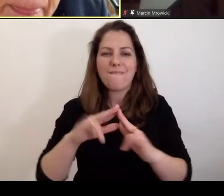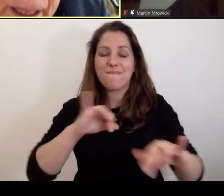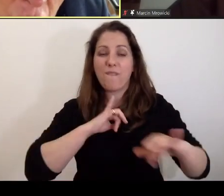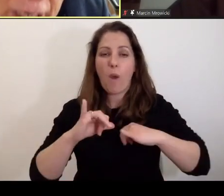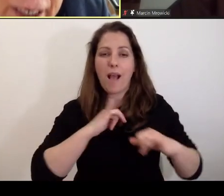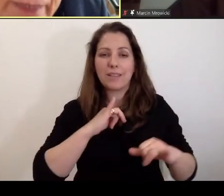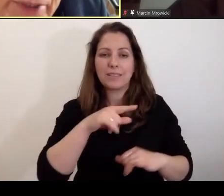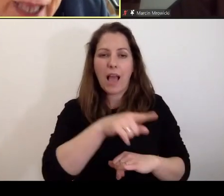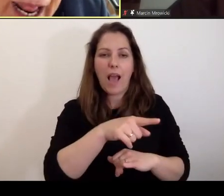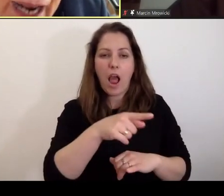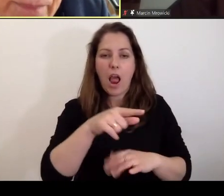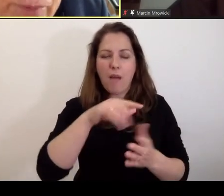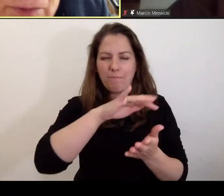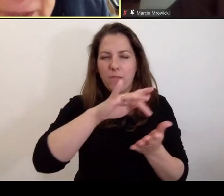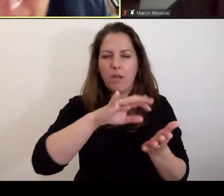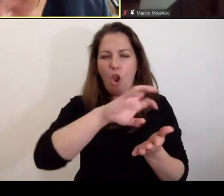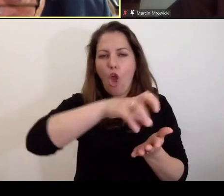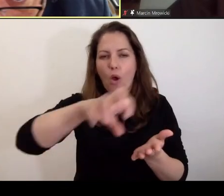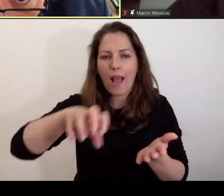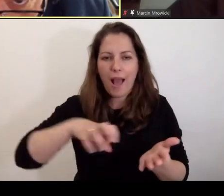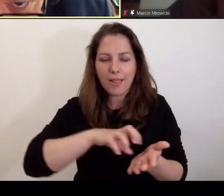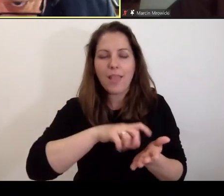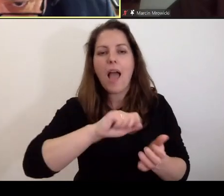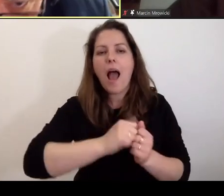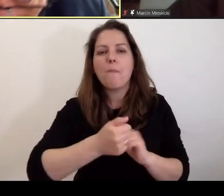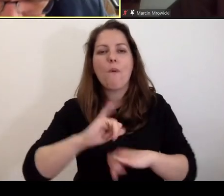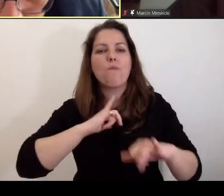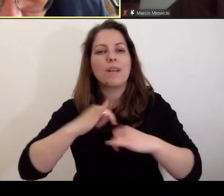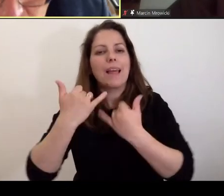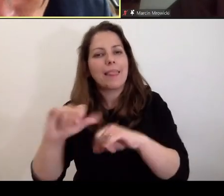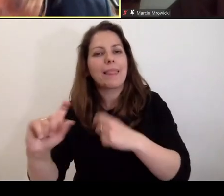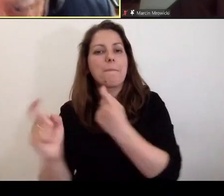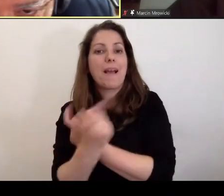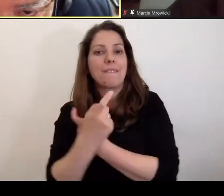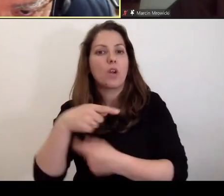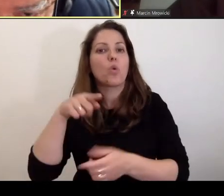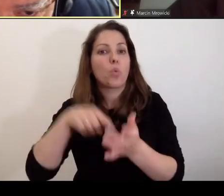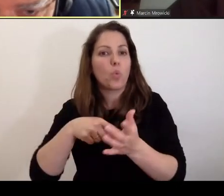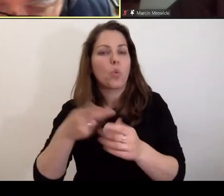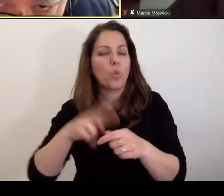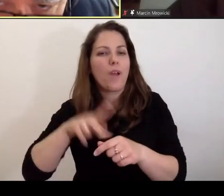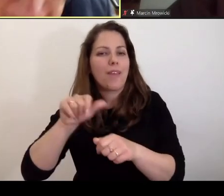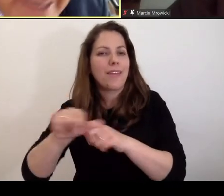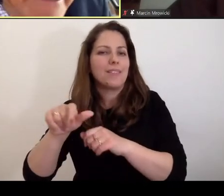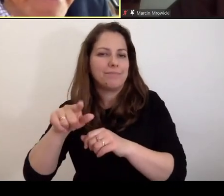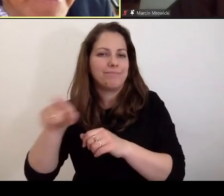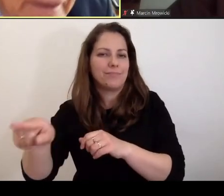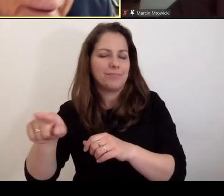lokalnymi, albo z władzami jakiegoś innego państwa, z którego możliwe jest stawiennictwo.